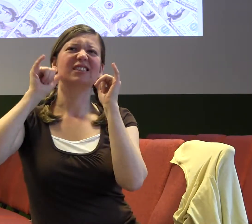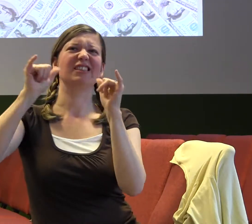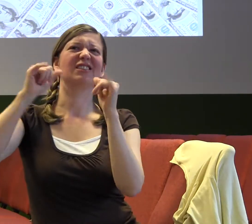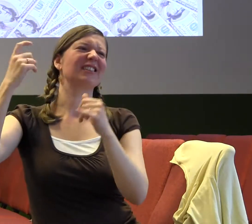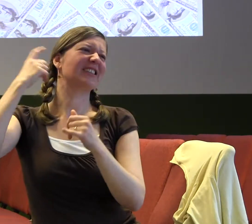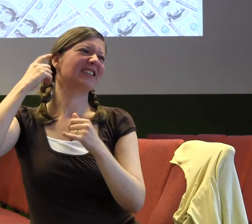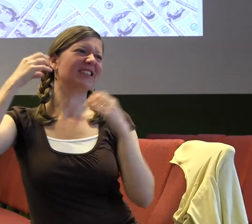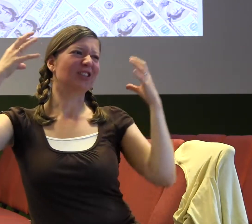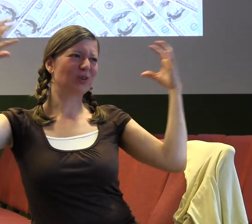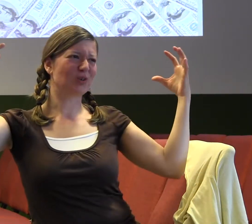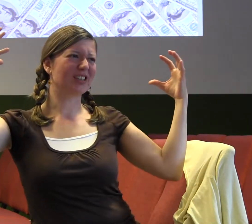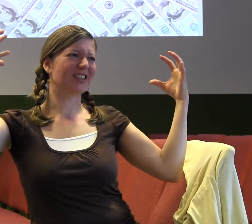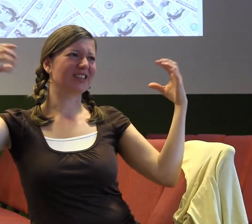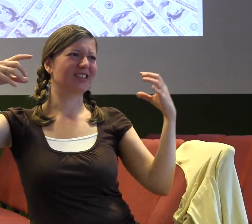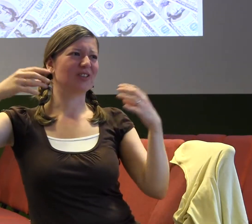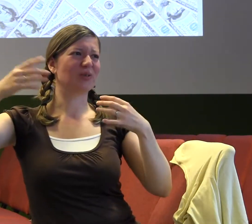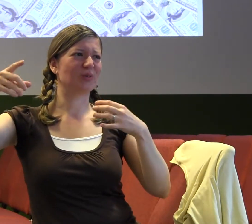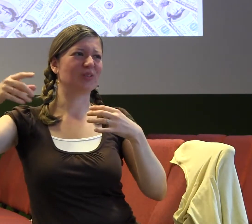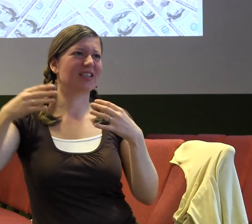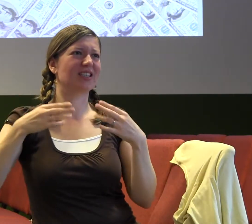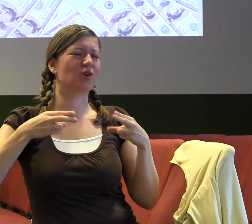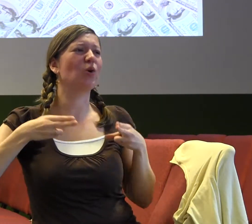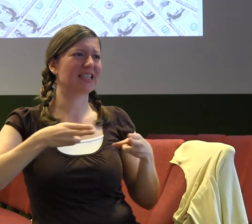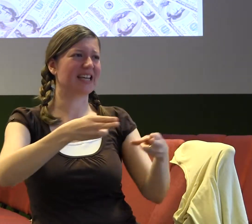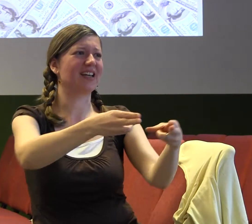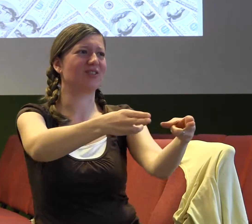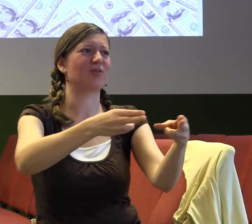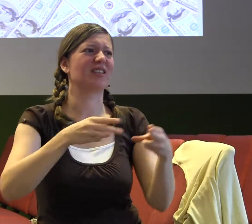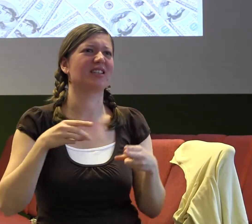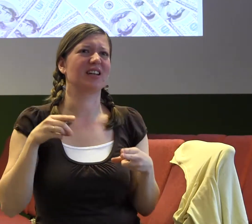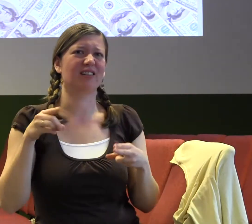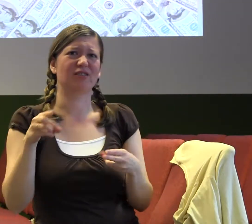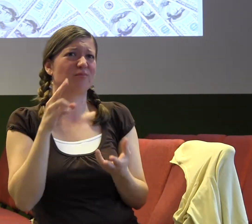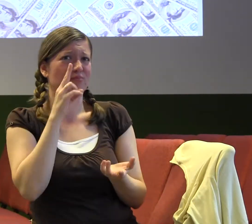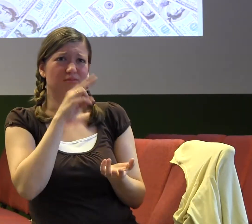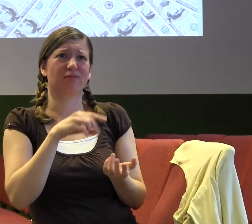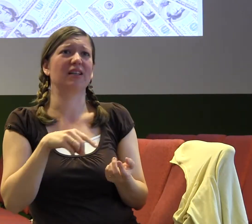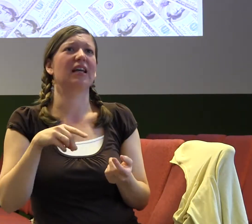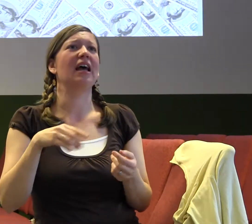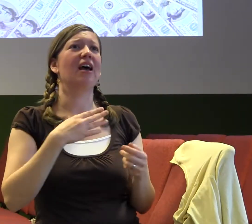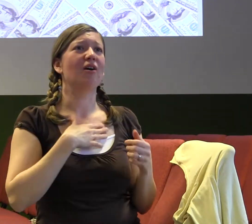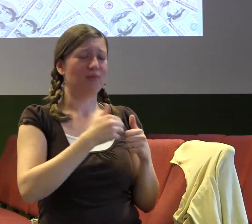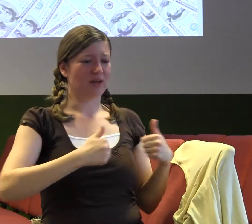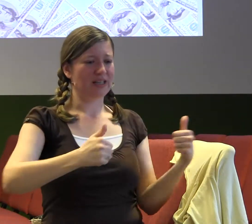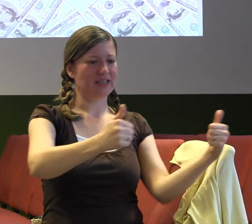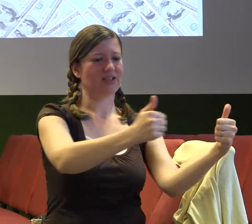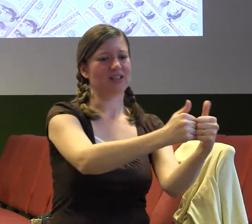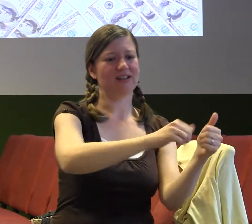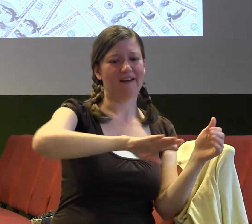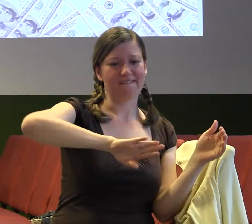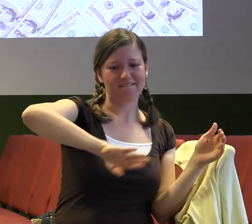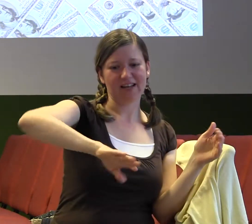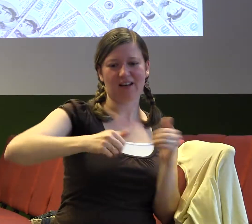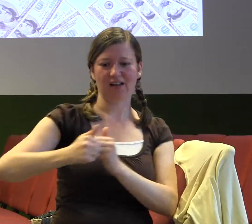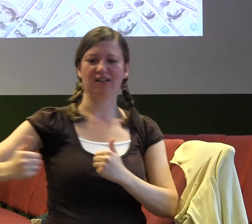neslyší moje rozhovory ze studenty, když zrovna řešíme třeba něco vážného nebo se modlíme za věci. Učit lidi jeden na